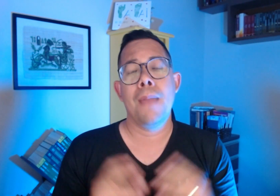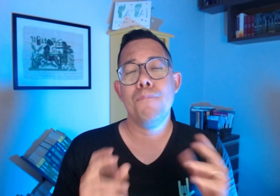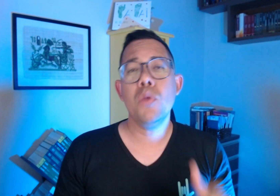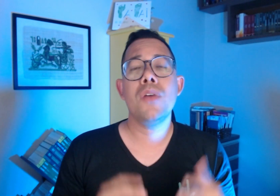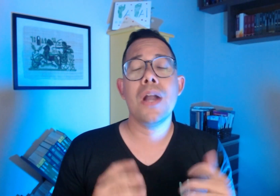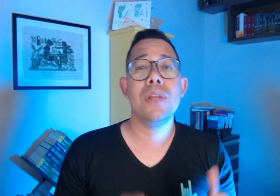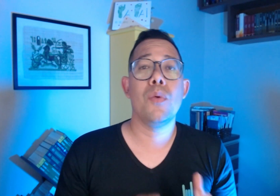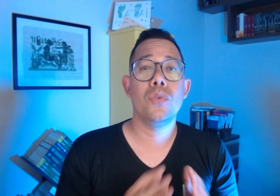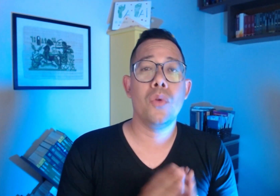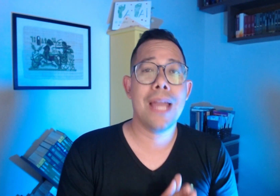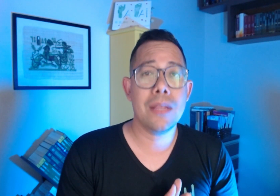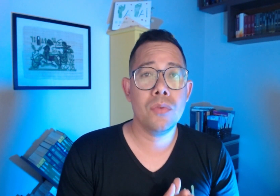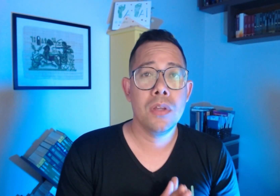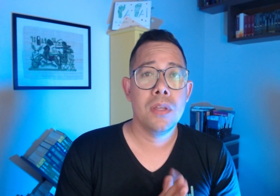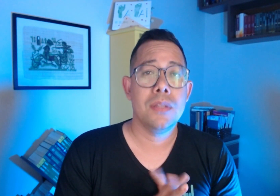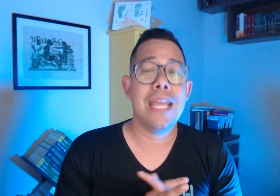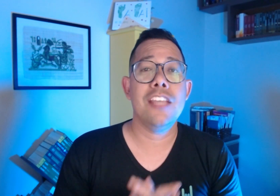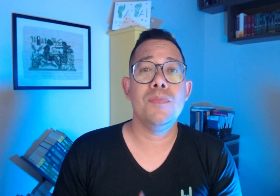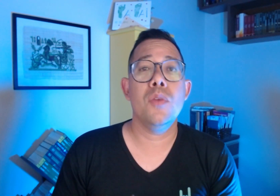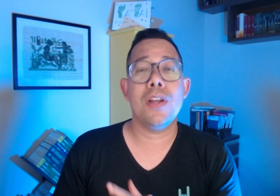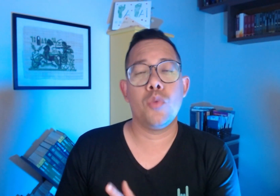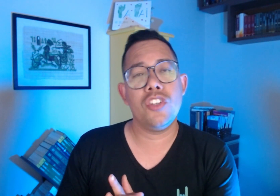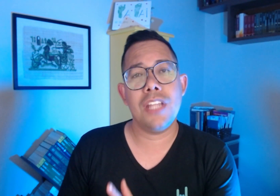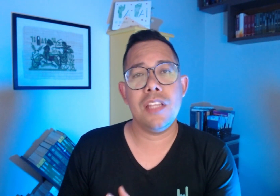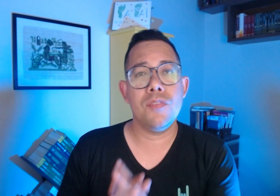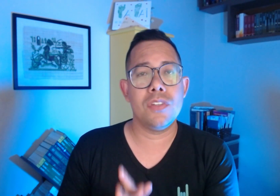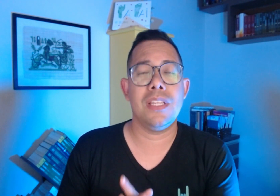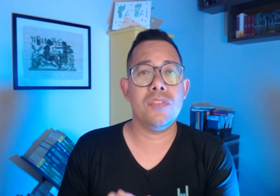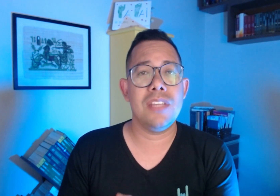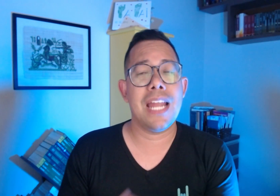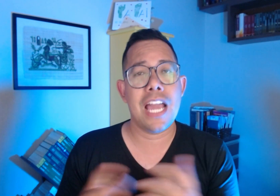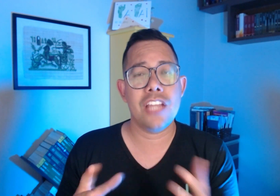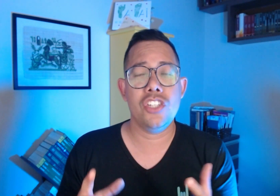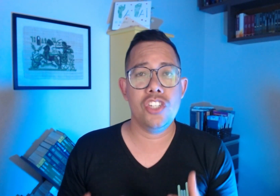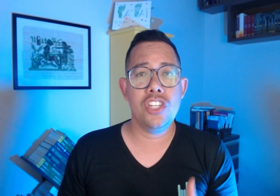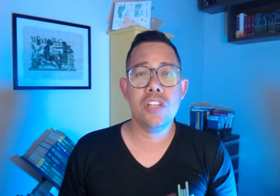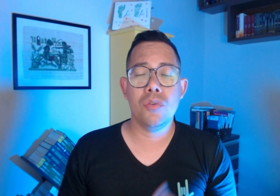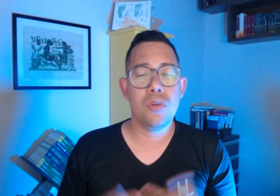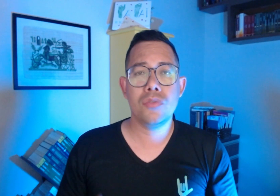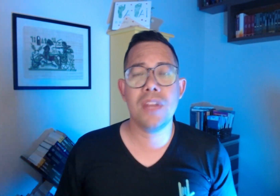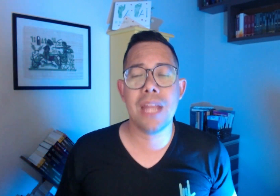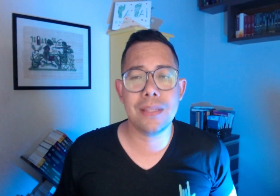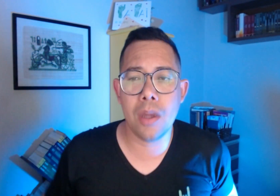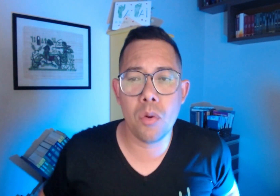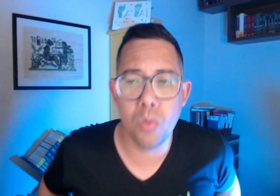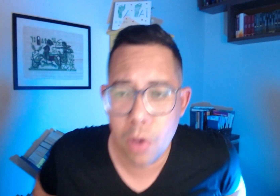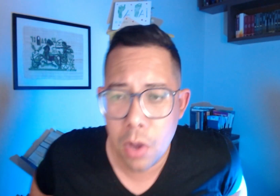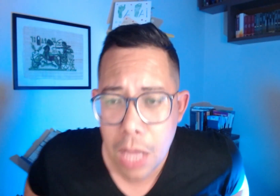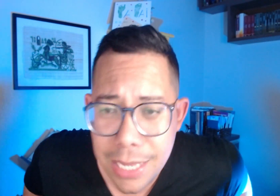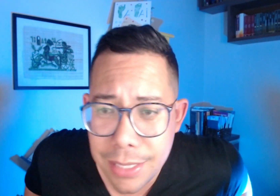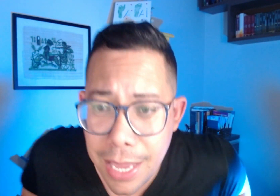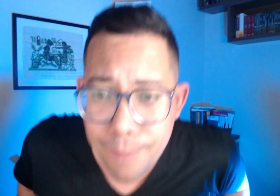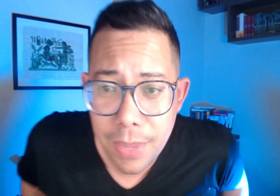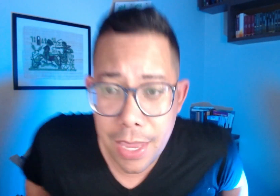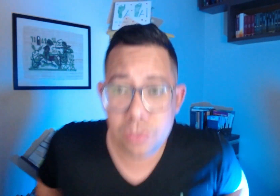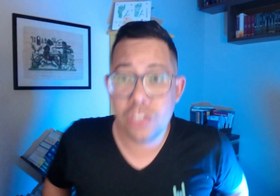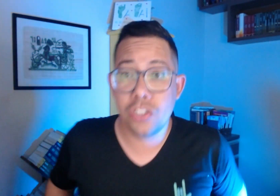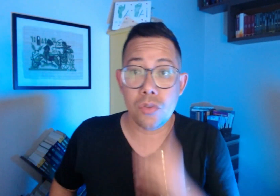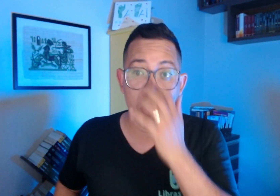Mil caloriam ao teu lado, 10 mil à tua direita, e você não será atingido, não sofrerá dano ao outro. A ideia é no sentido de